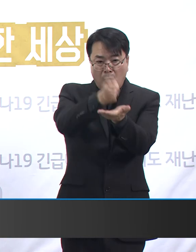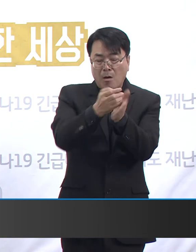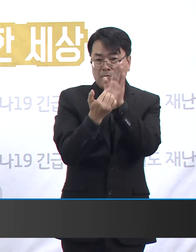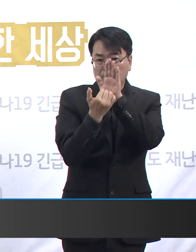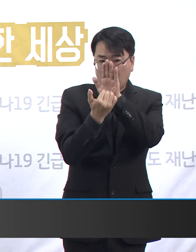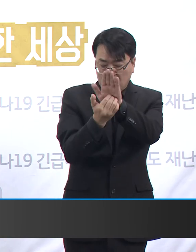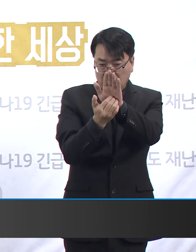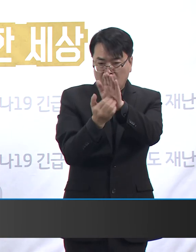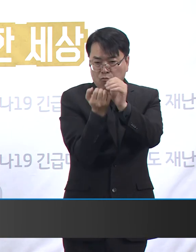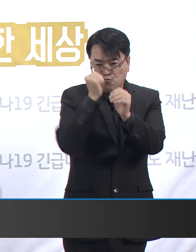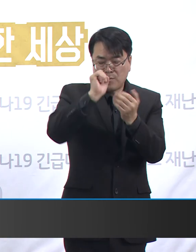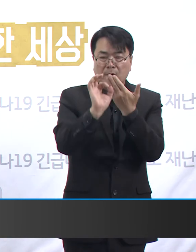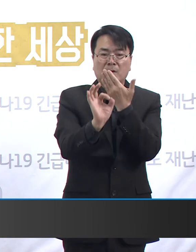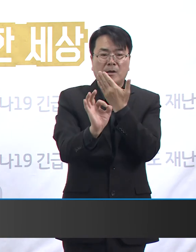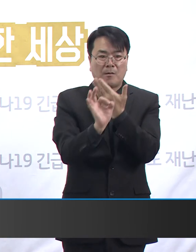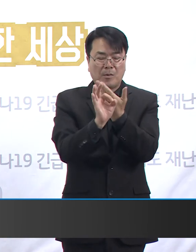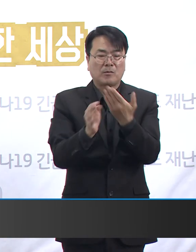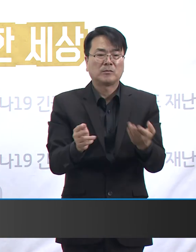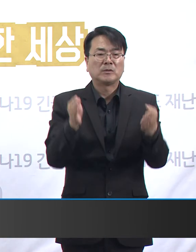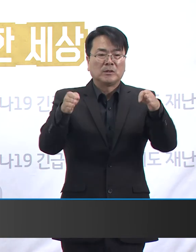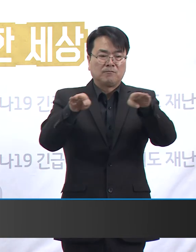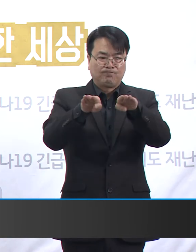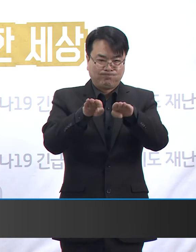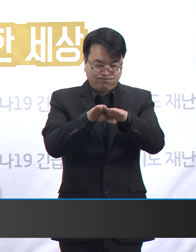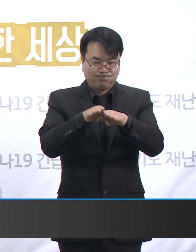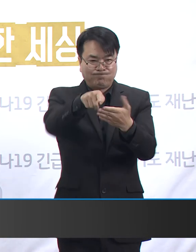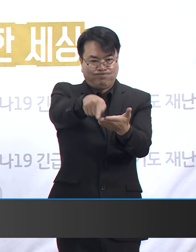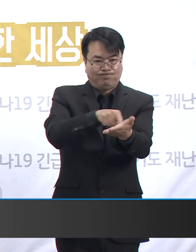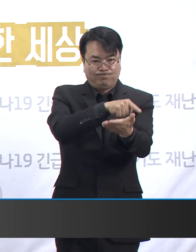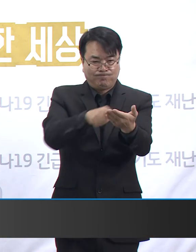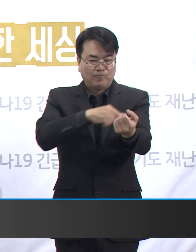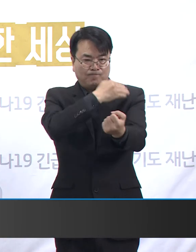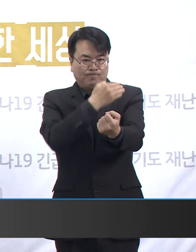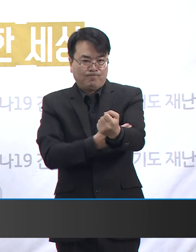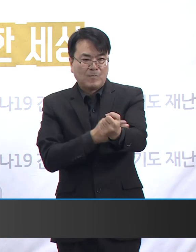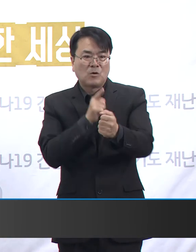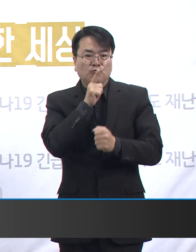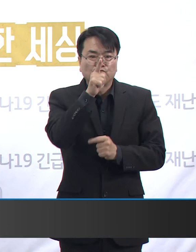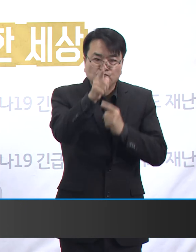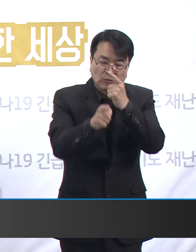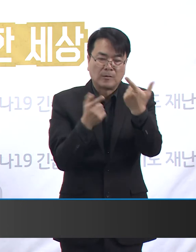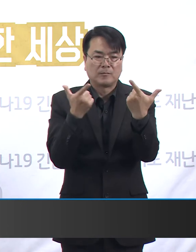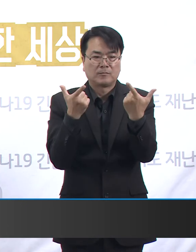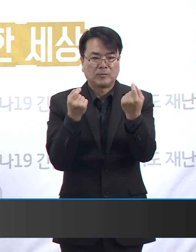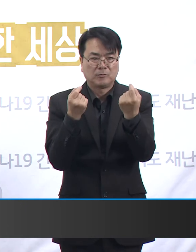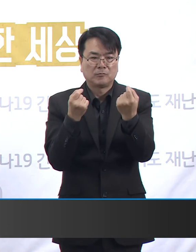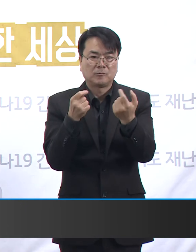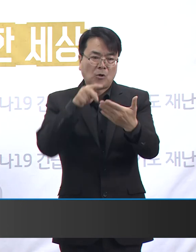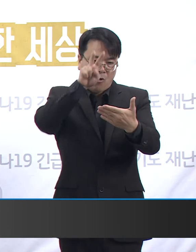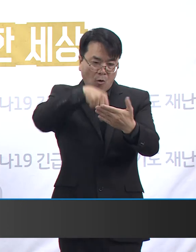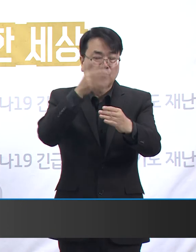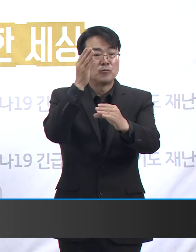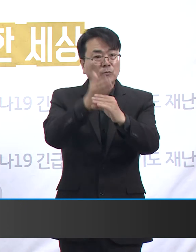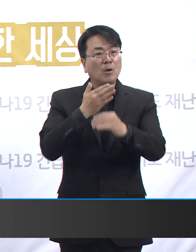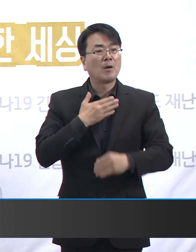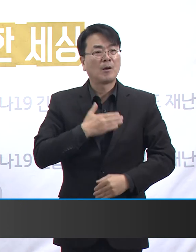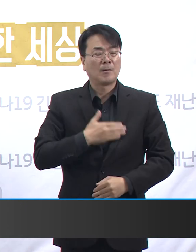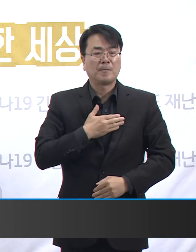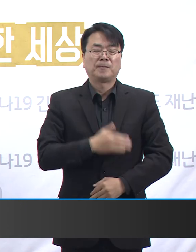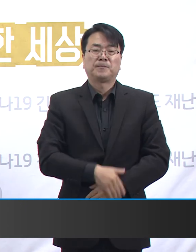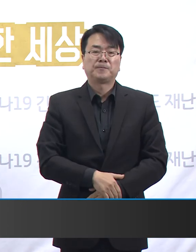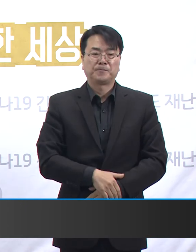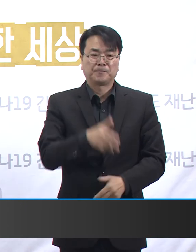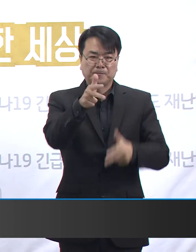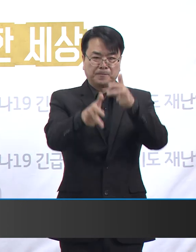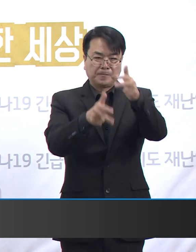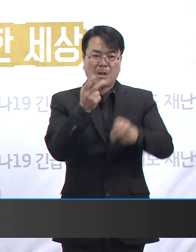경우에는 시설을 대상으로 구성권 행사와 손해배상을 청구하는 방안을 적극 검토 중에 있습니다. 사업장